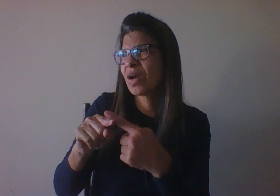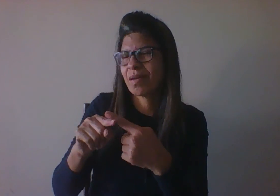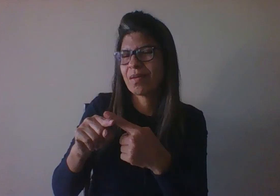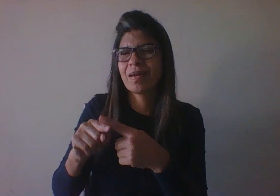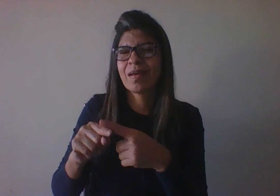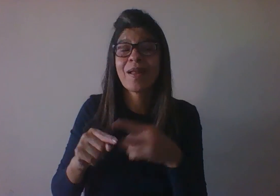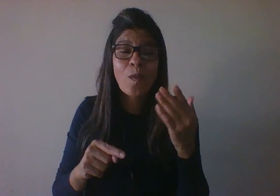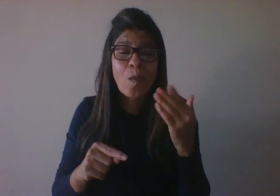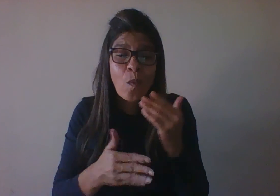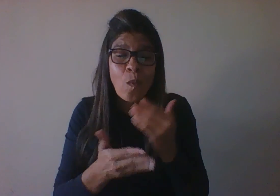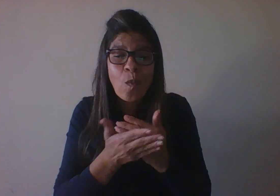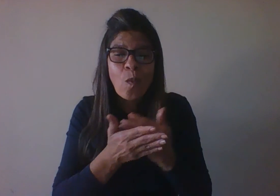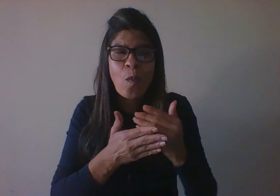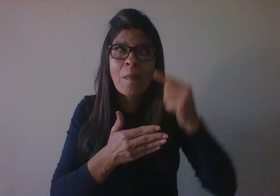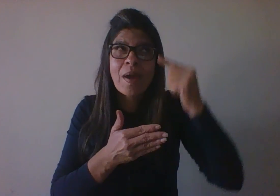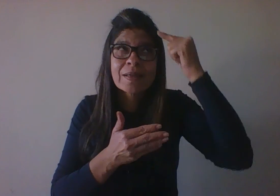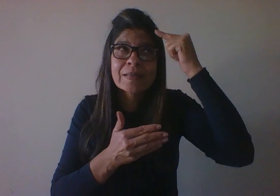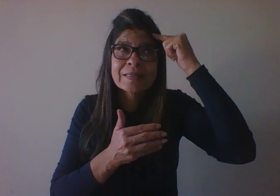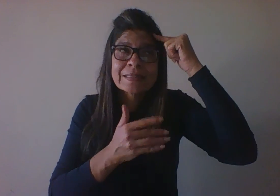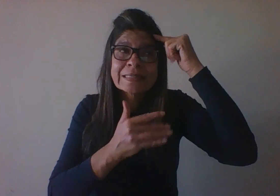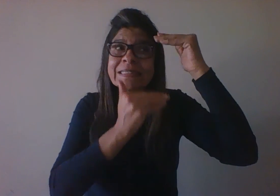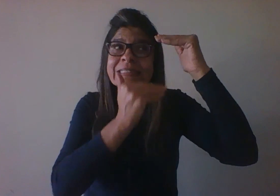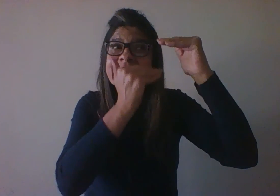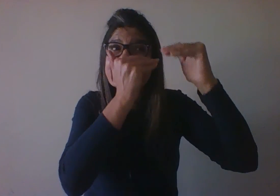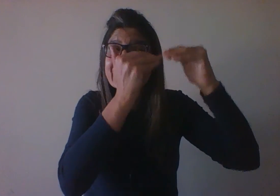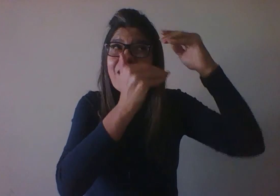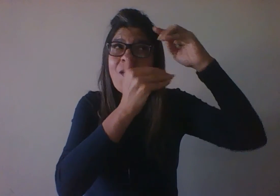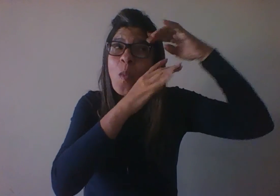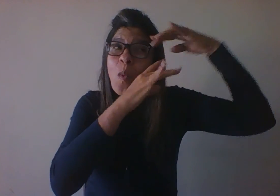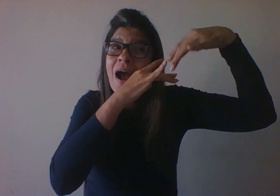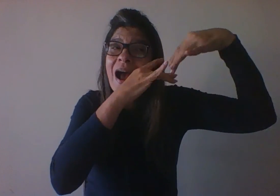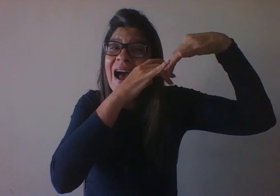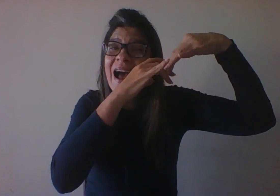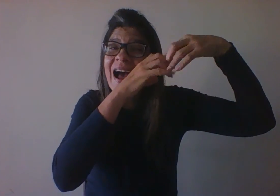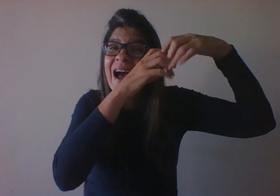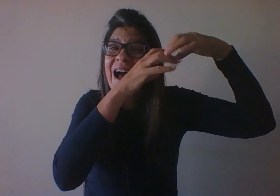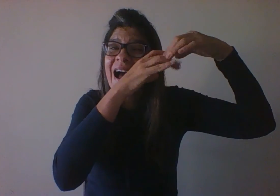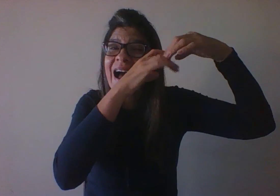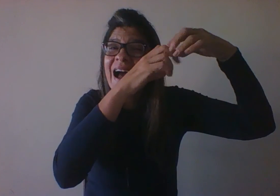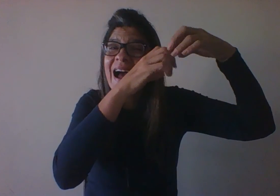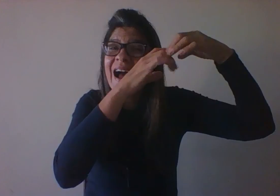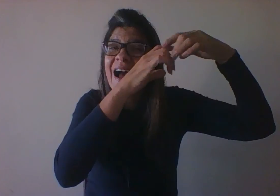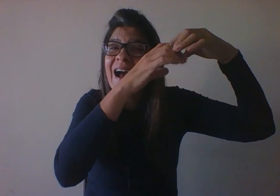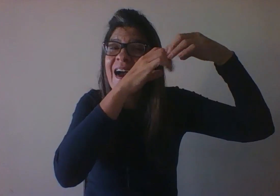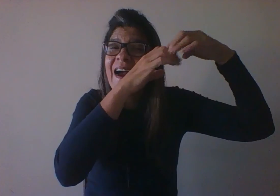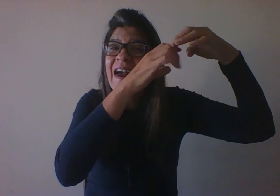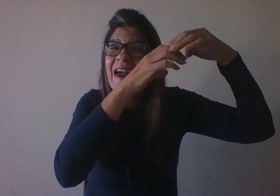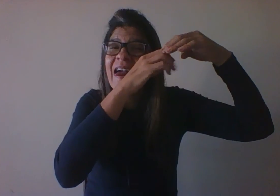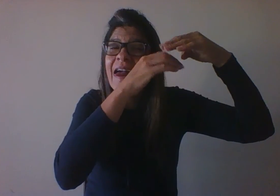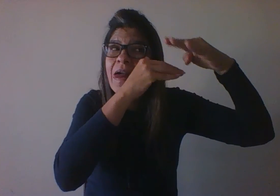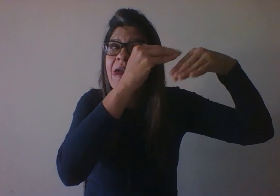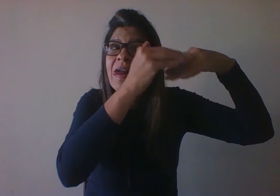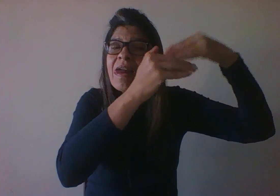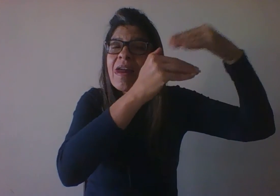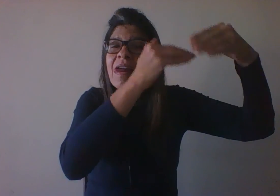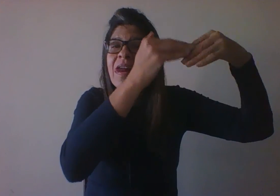do raciocínio que aquele adulto está explicando para ela. Então, quando ela apresenta uma pergunta, o adulto oferece uma resposta